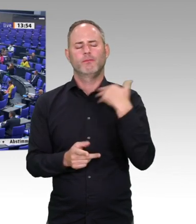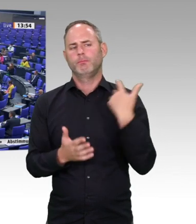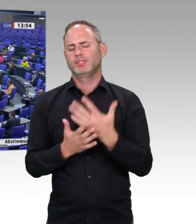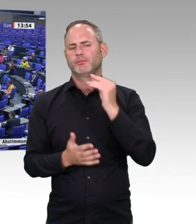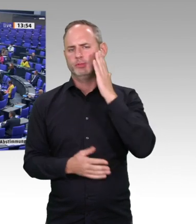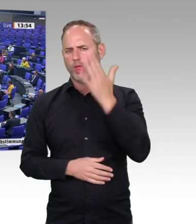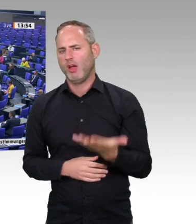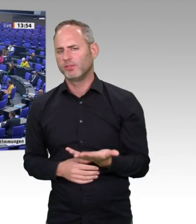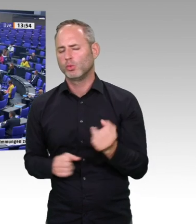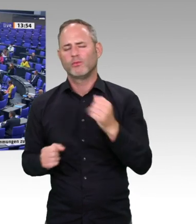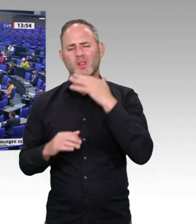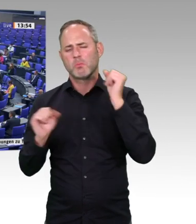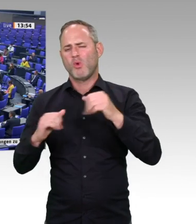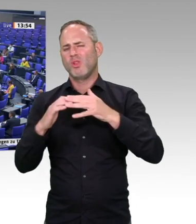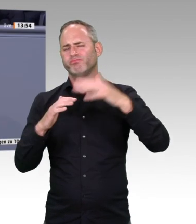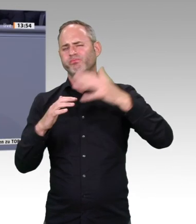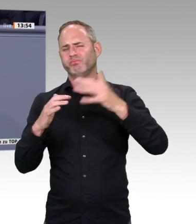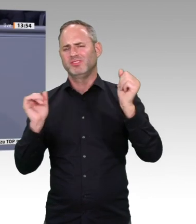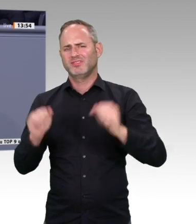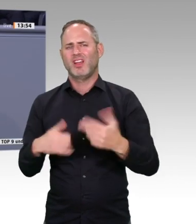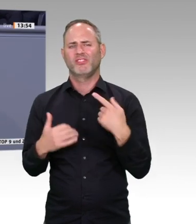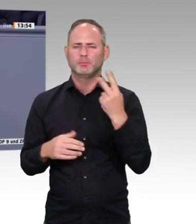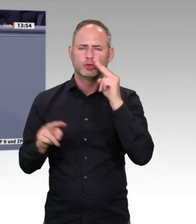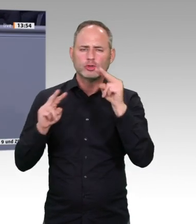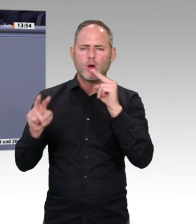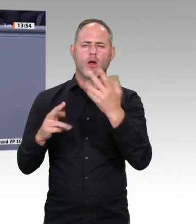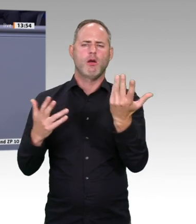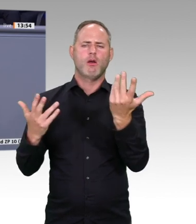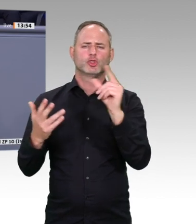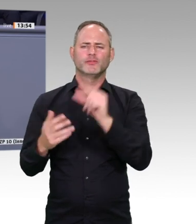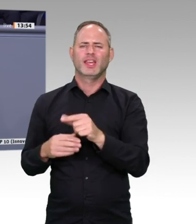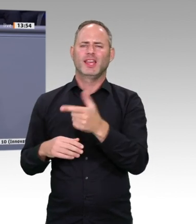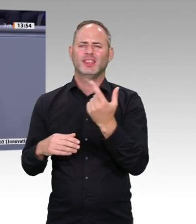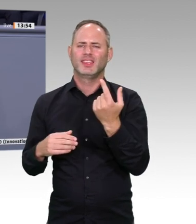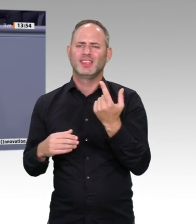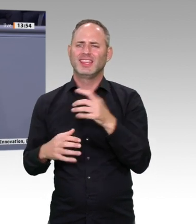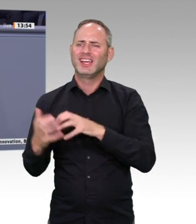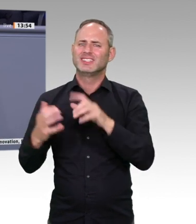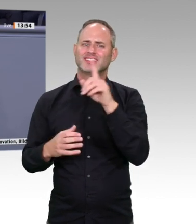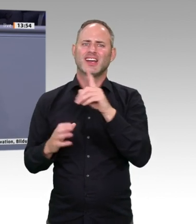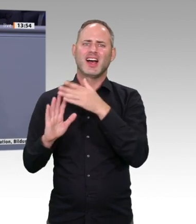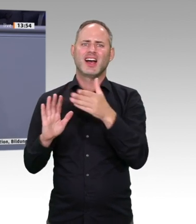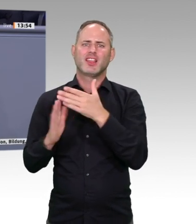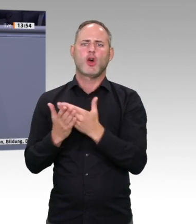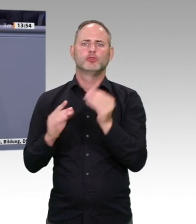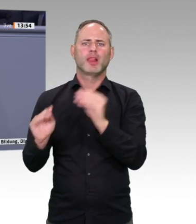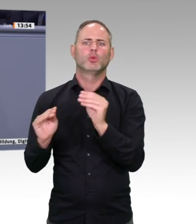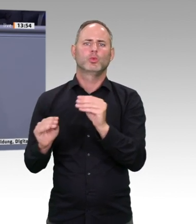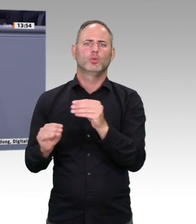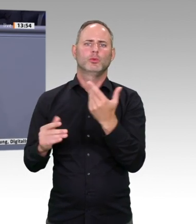schaffen wir den überfälligen Wandel, gemeinsam mit der Zivilgesellschaft, gemeinsam mit den jungen engagierten Menschen etwas zu schaffen.